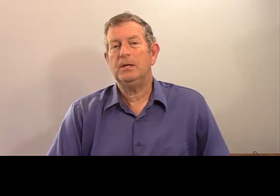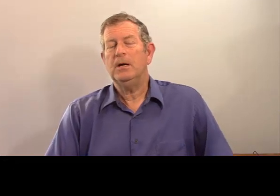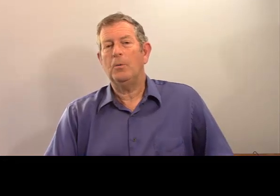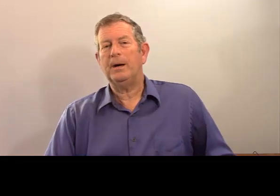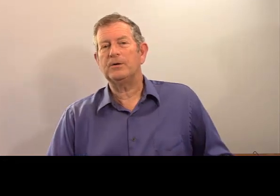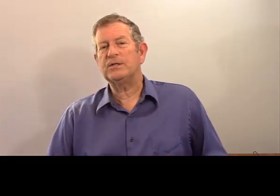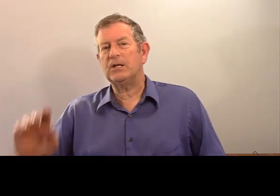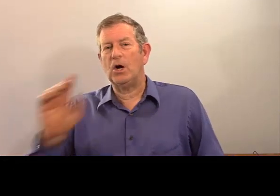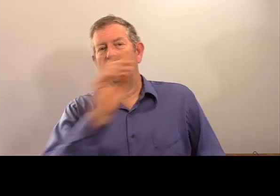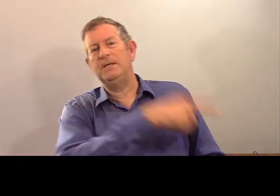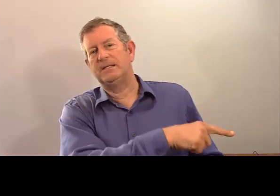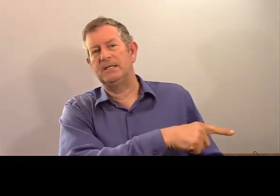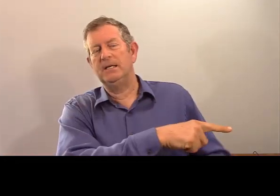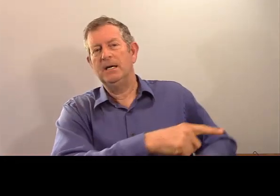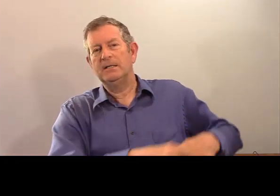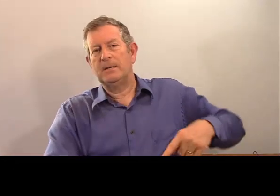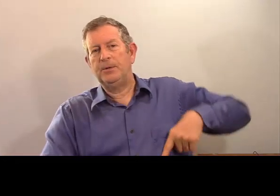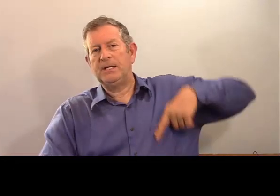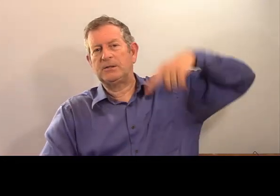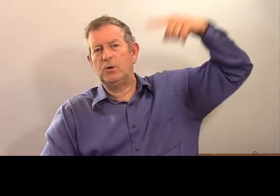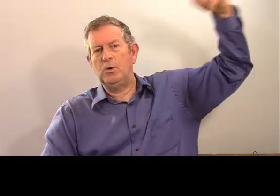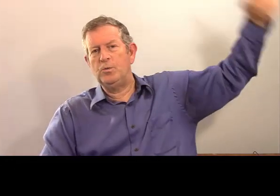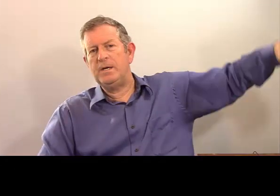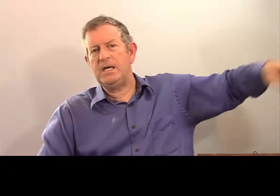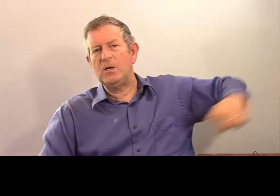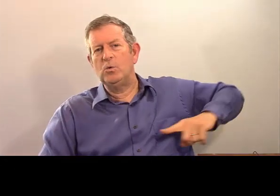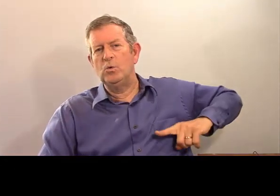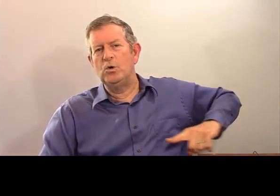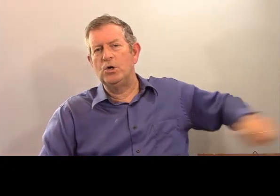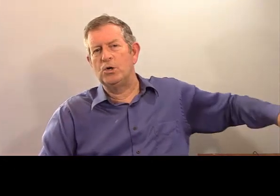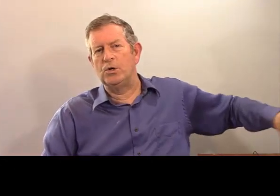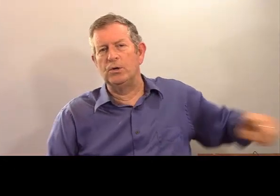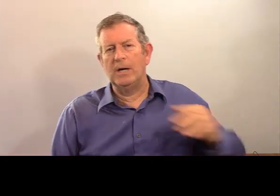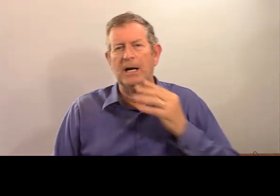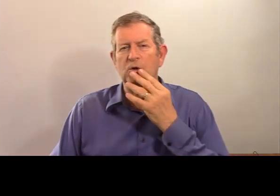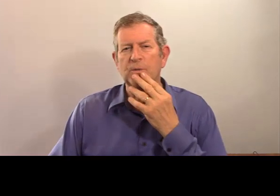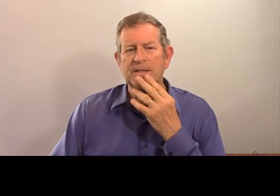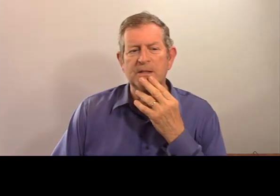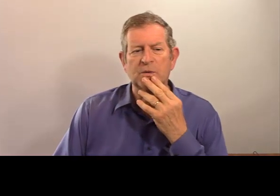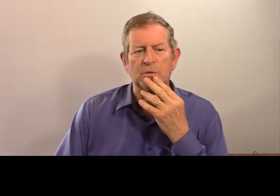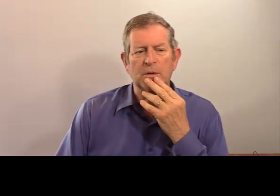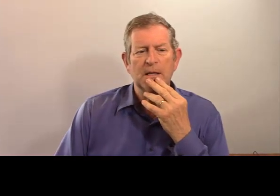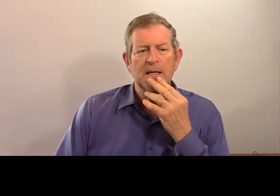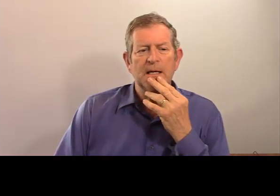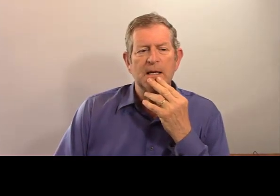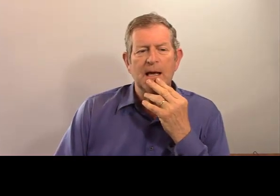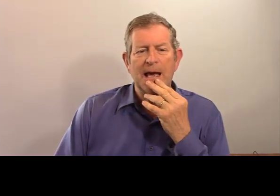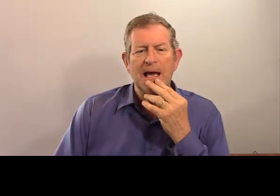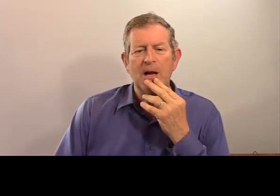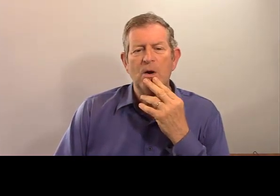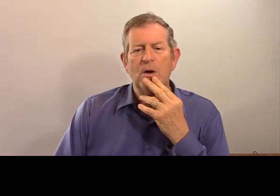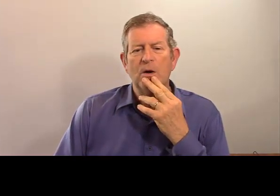C'est plus dur. On parle de cet homme ici. Ça peut être lui ou le. Alors, choisissons.